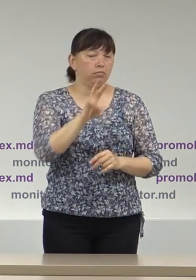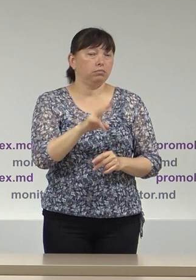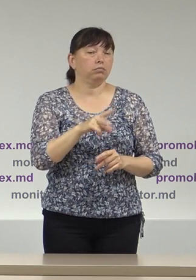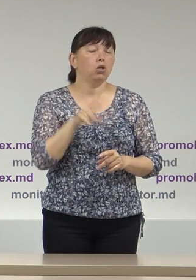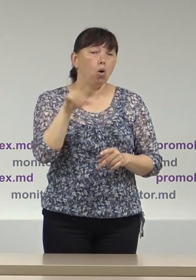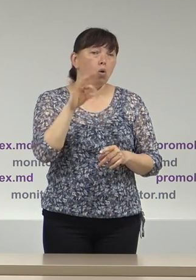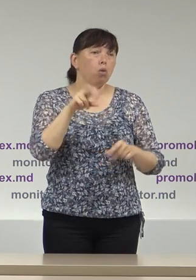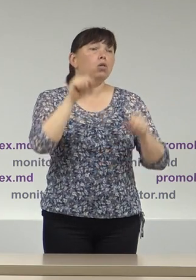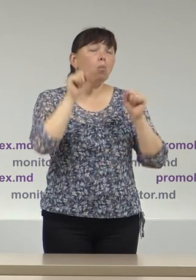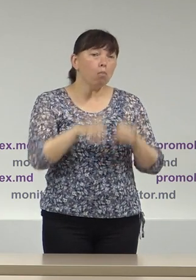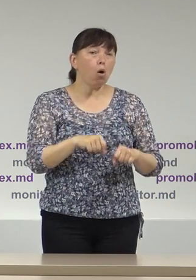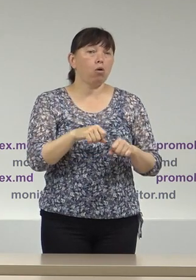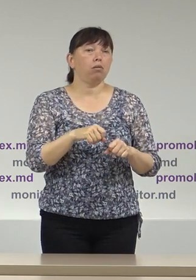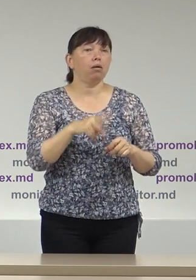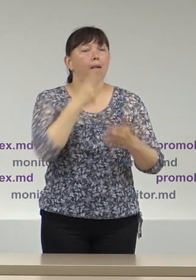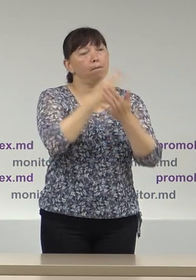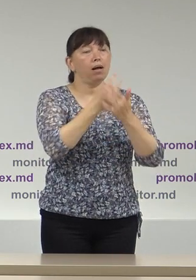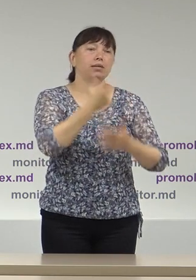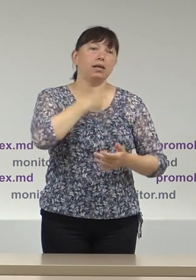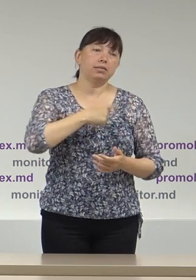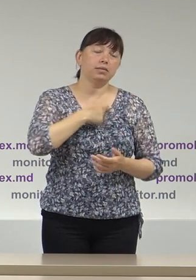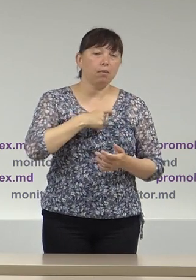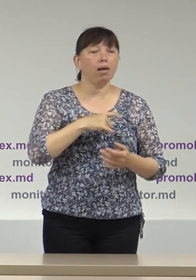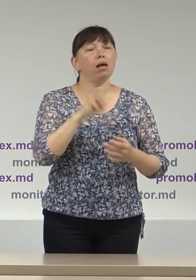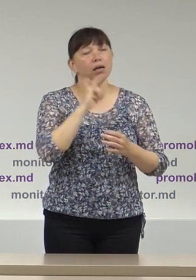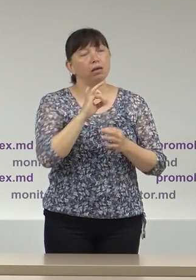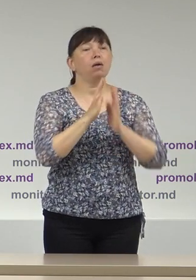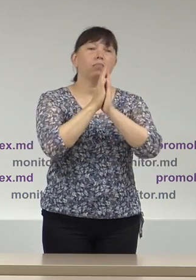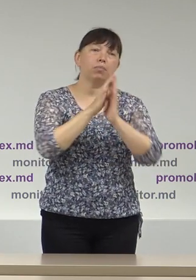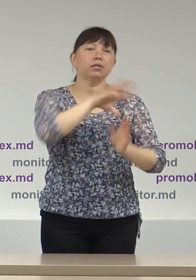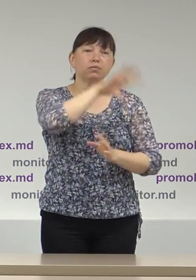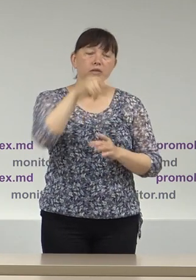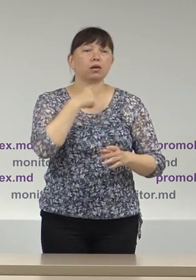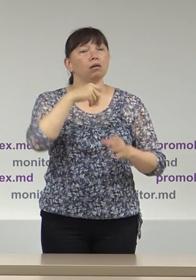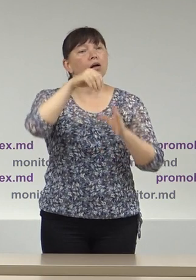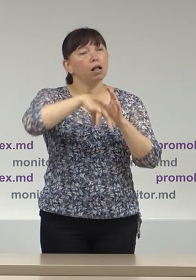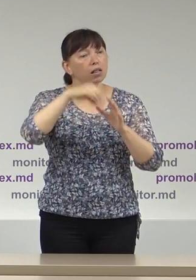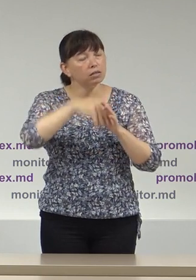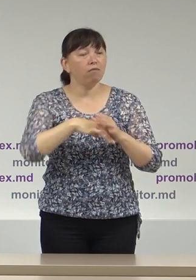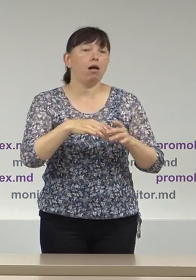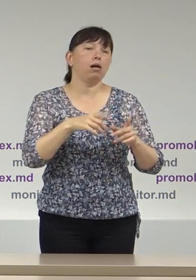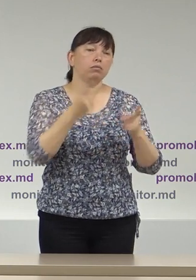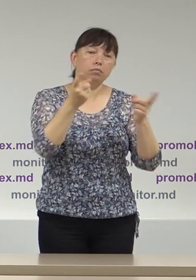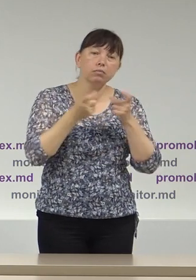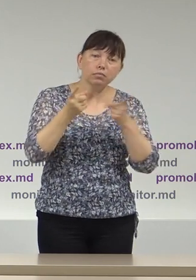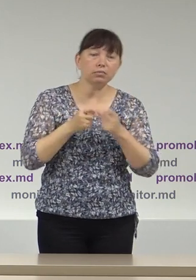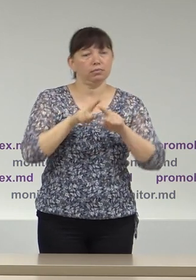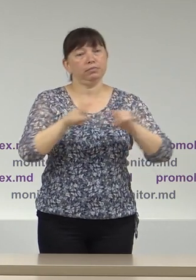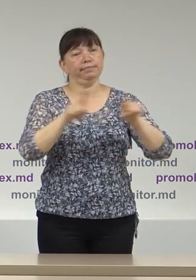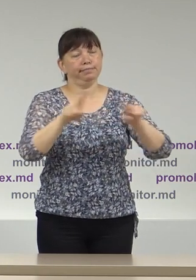posibilitate sau o oportunitate inclusiv de a se adresa alegătorilor sau enoriașilor în cadrul slujbei